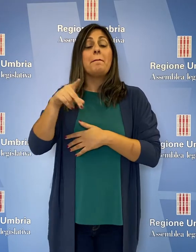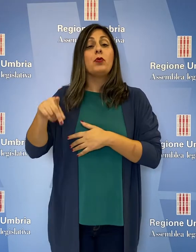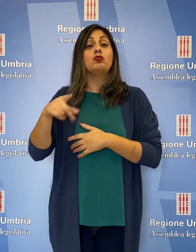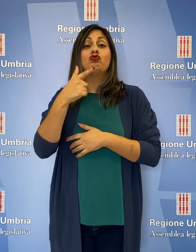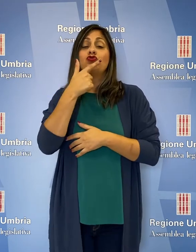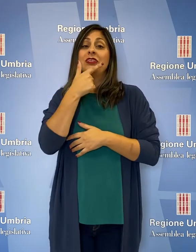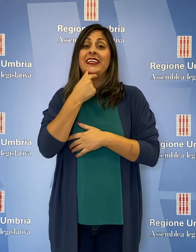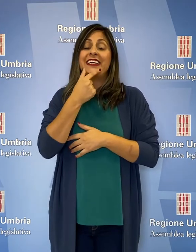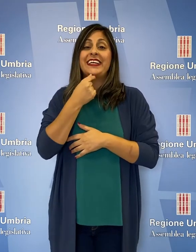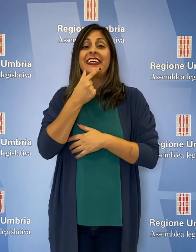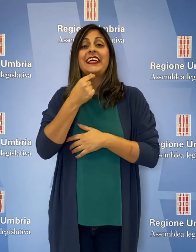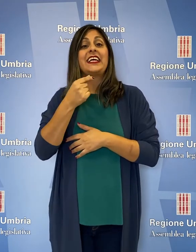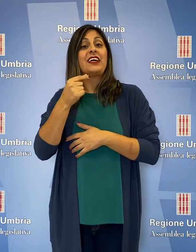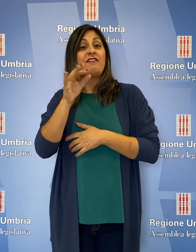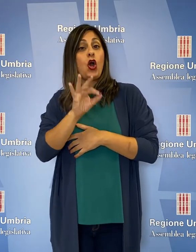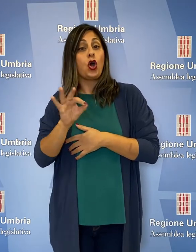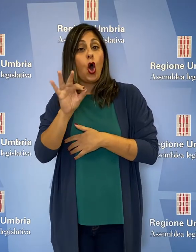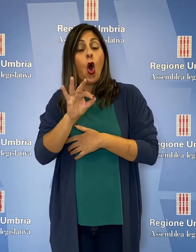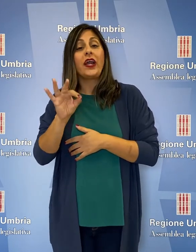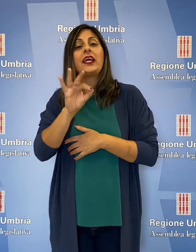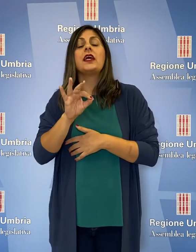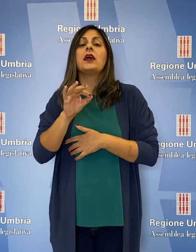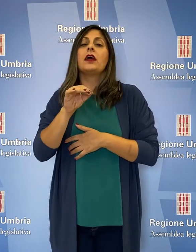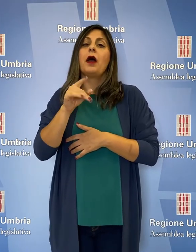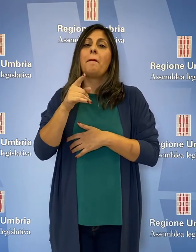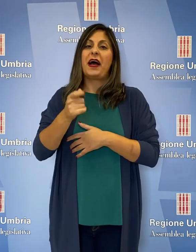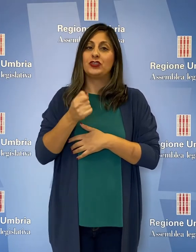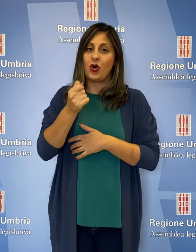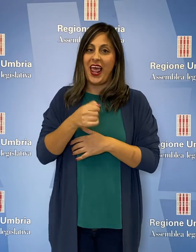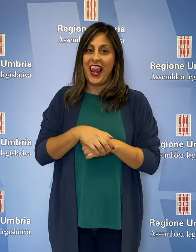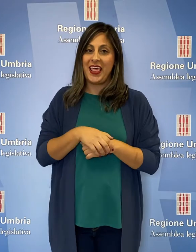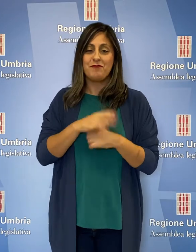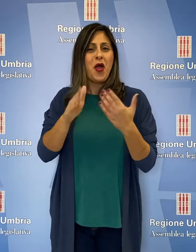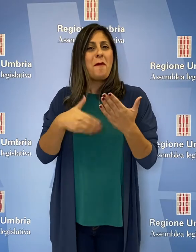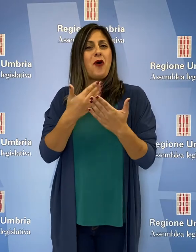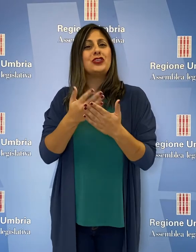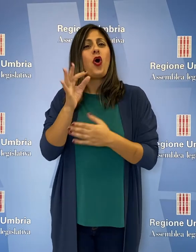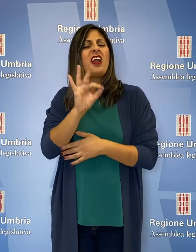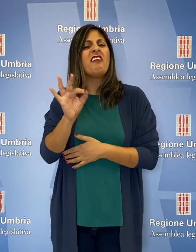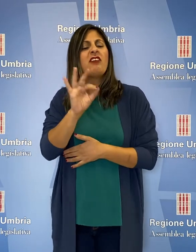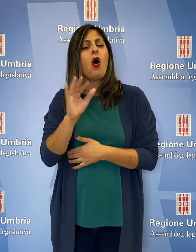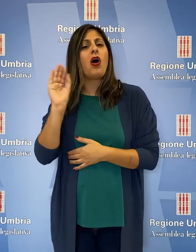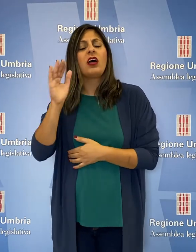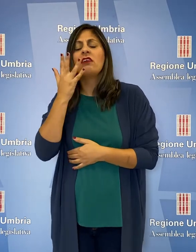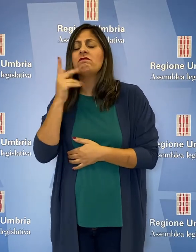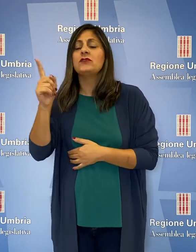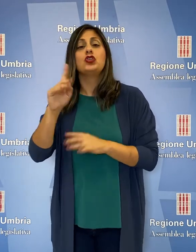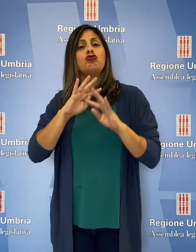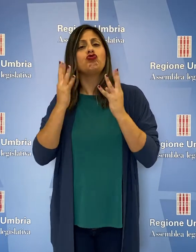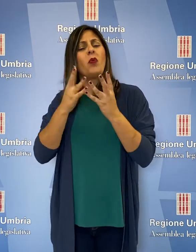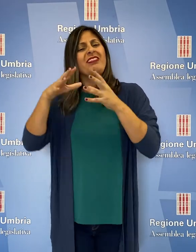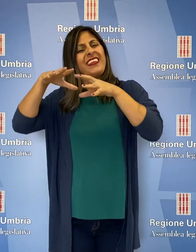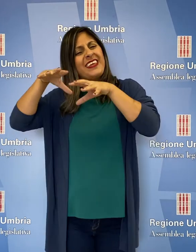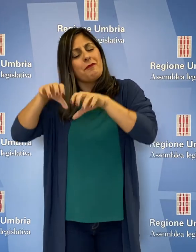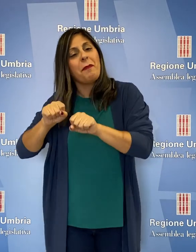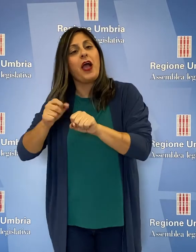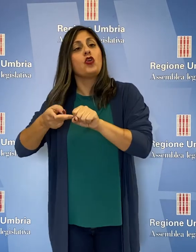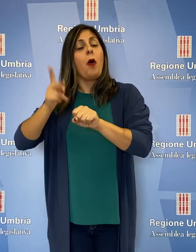Pepucci, Nicchi, Mancini, Fioroni e Pastorelli. La mozione di Fora chiedeva l'impegno della Giunta nel quadro della più ampia